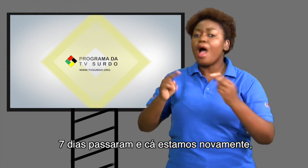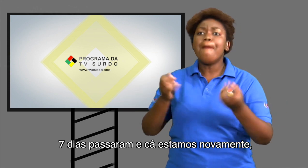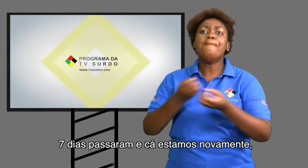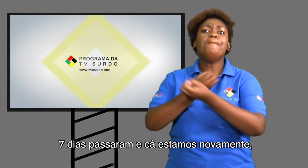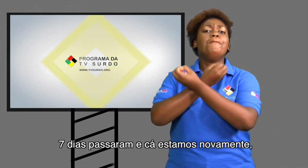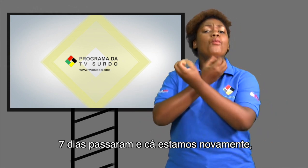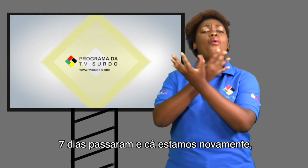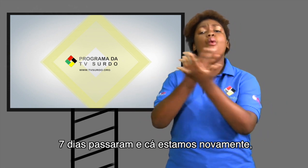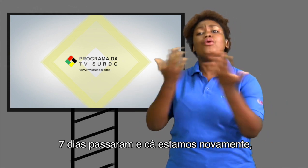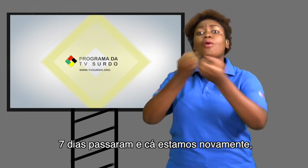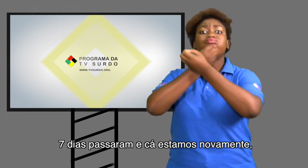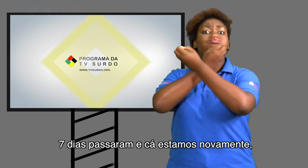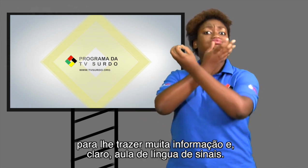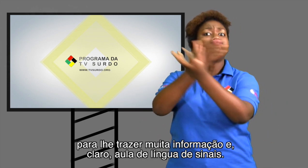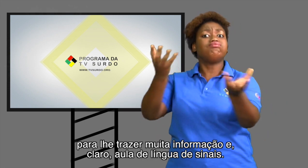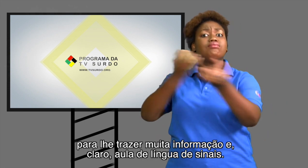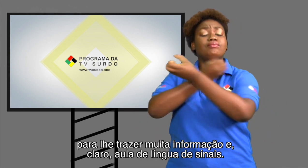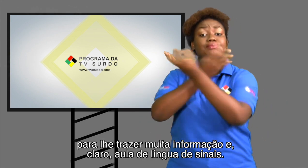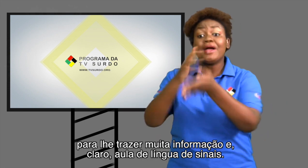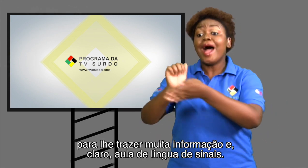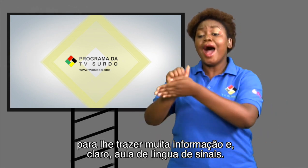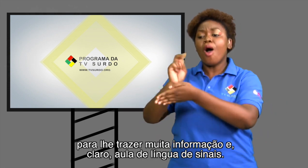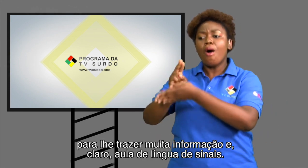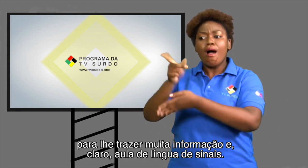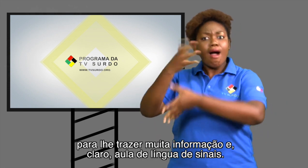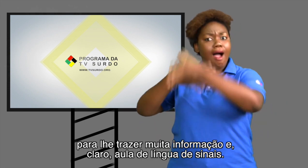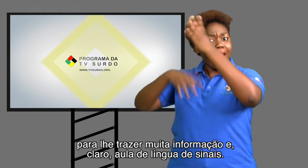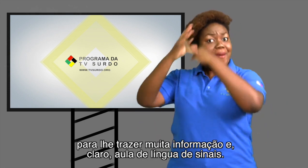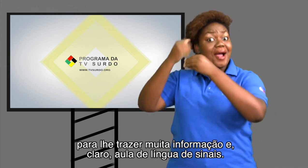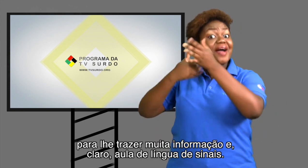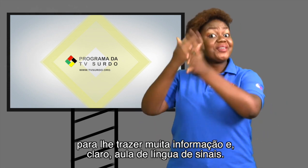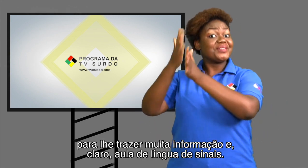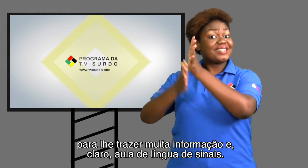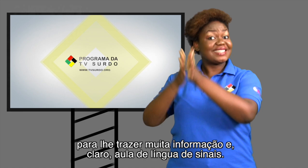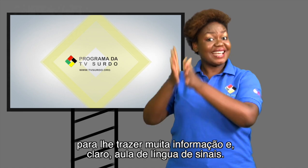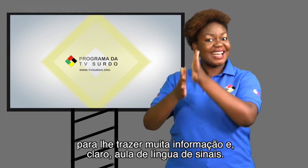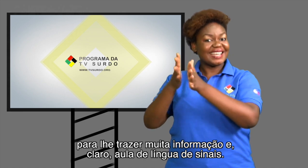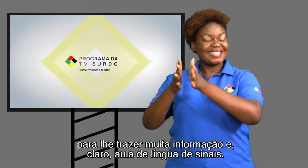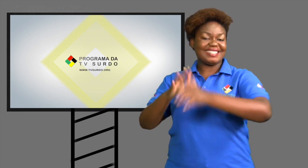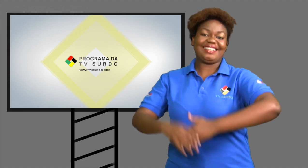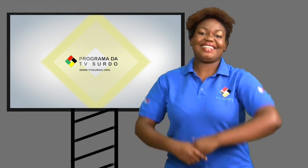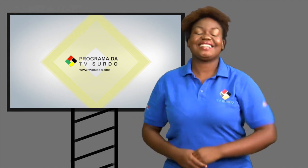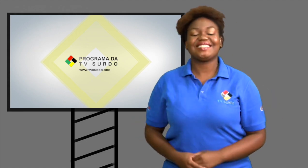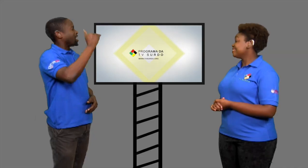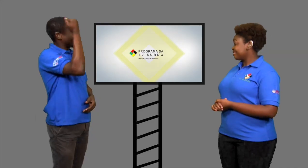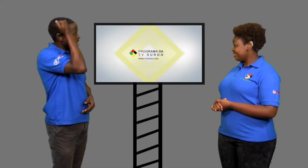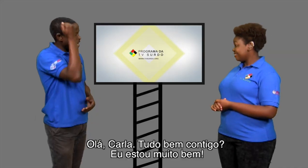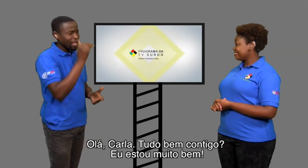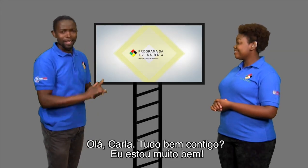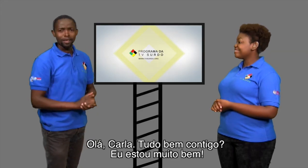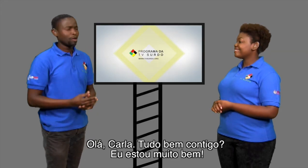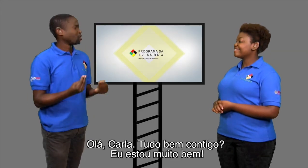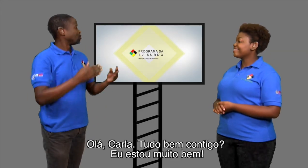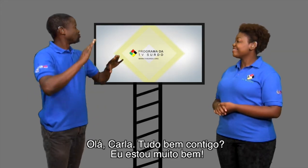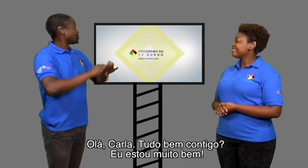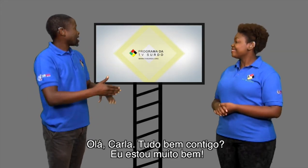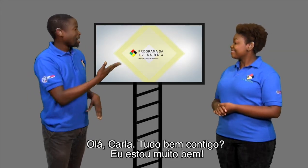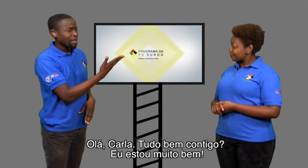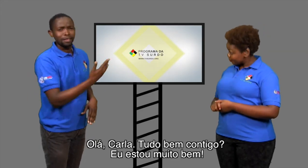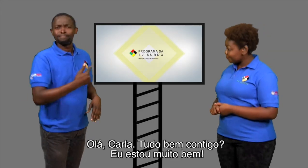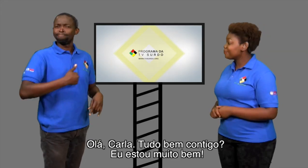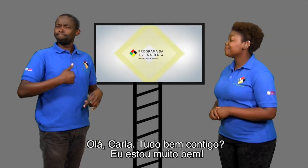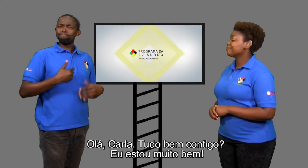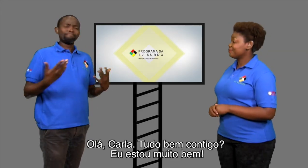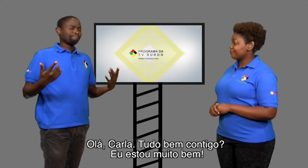estamos novamente, para lhe trazer muita informação e, claro, aula de língua de sinais. Olá, Carla.